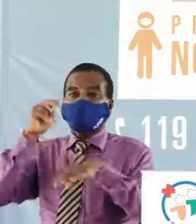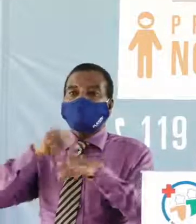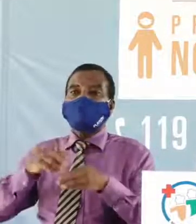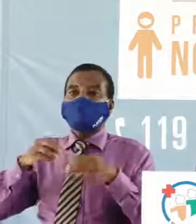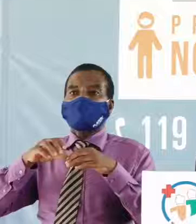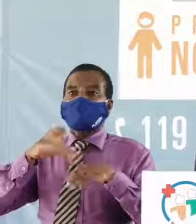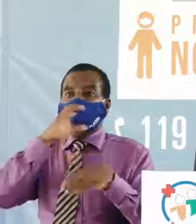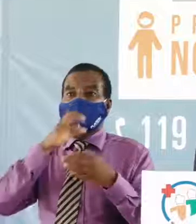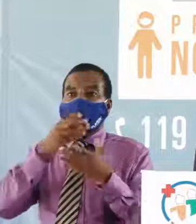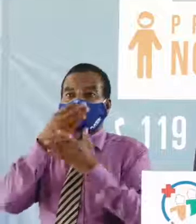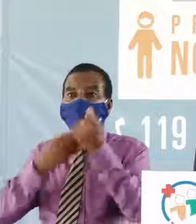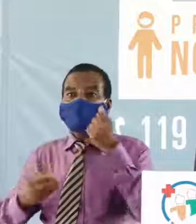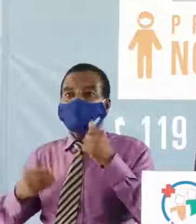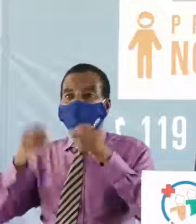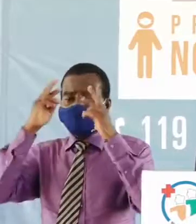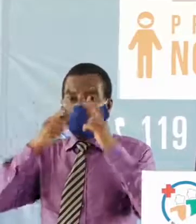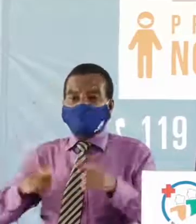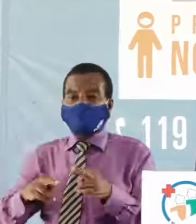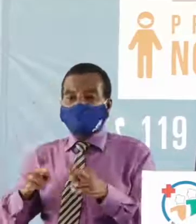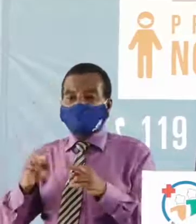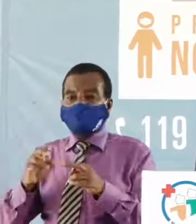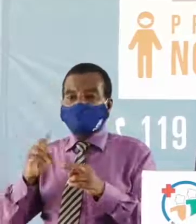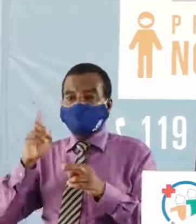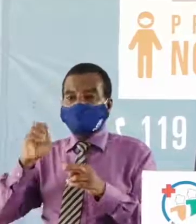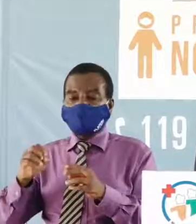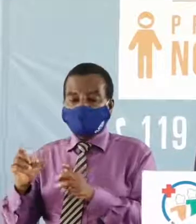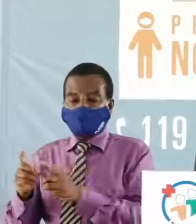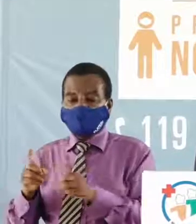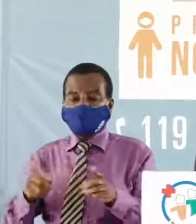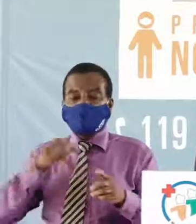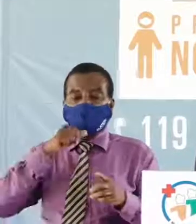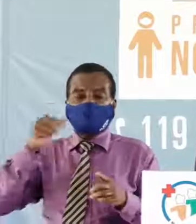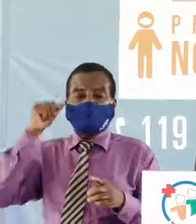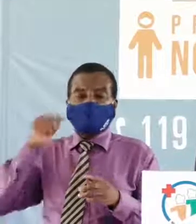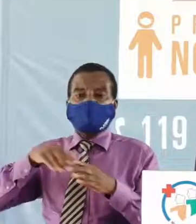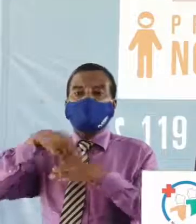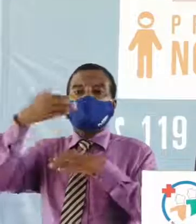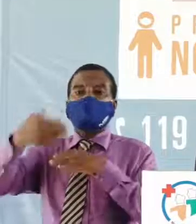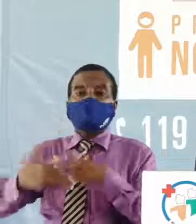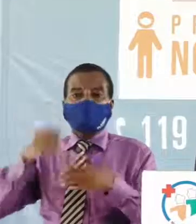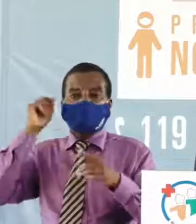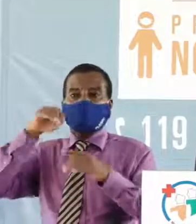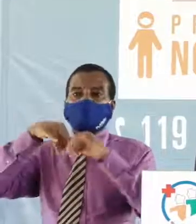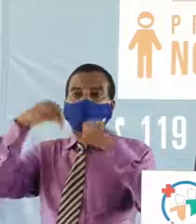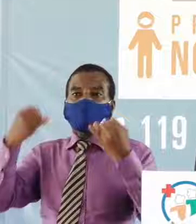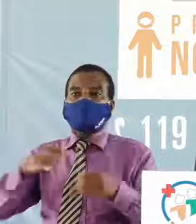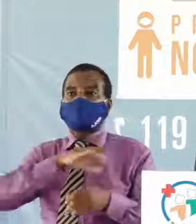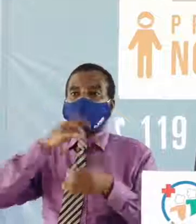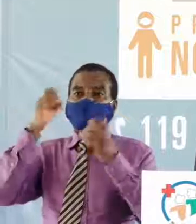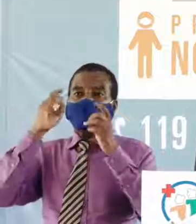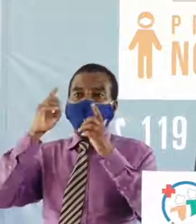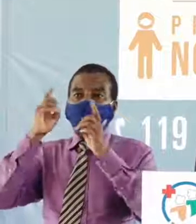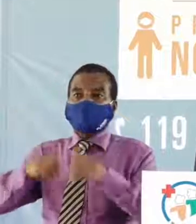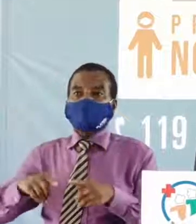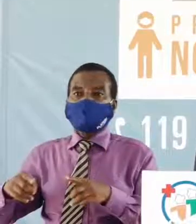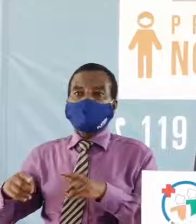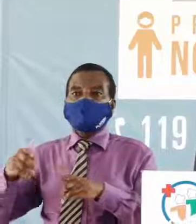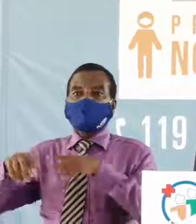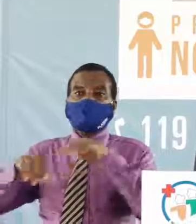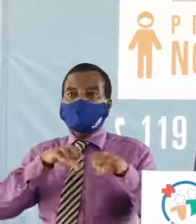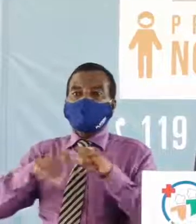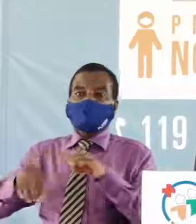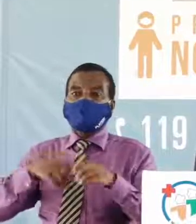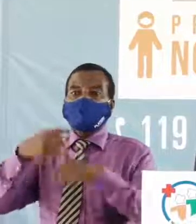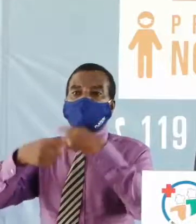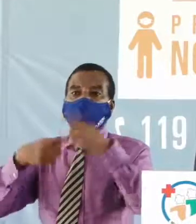manque de respect des dix mesures hier après le point de presse à Técoubé j'ai décidé de faire un tour à